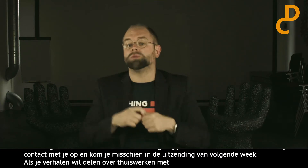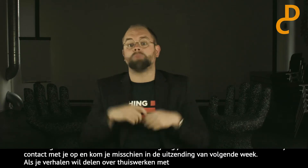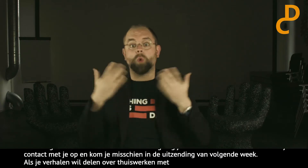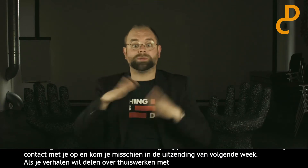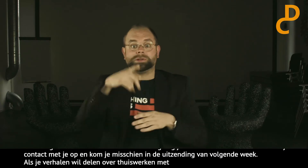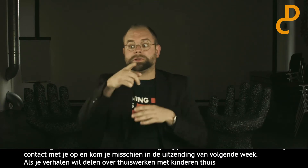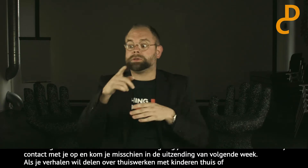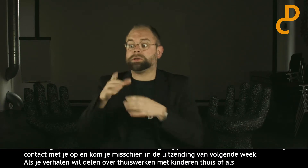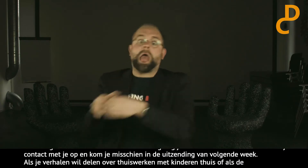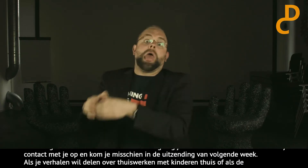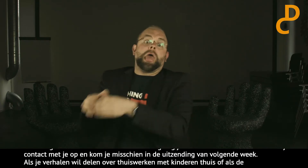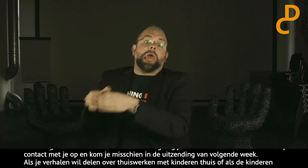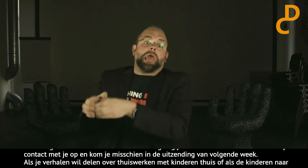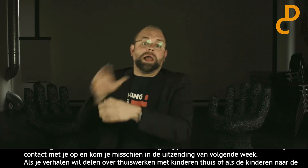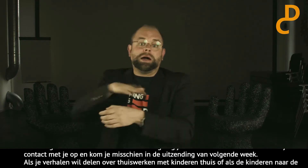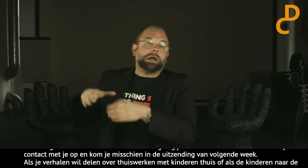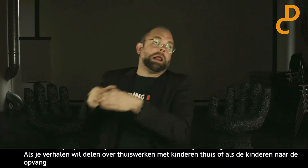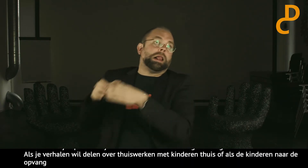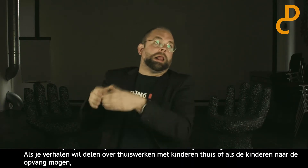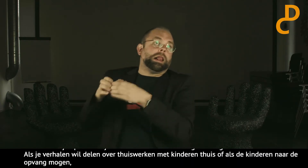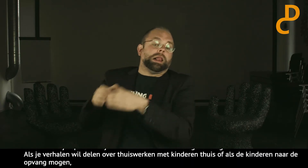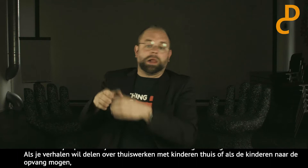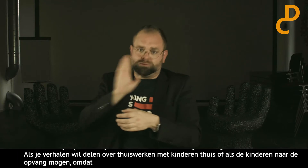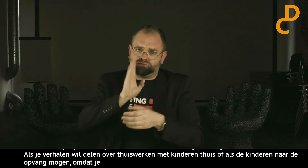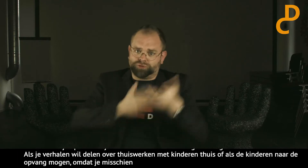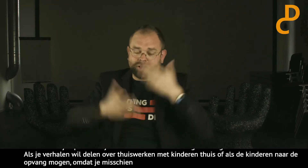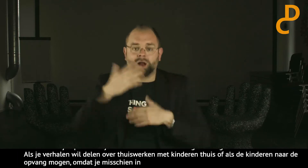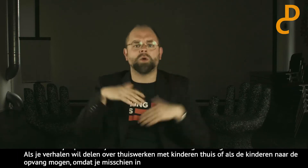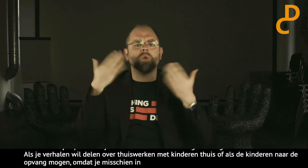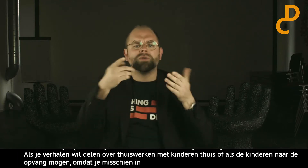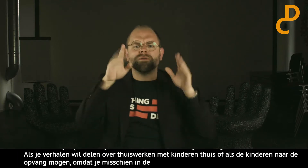iemand werkt in de zorg. Of misschien denk je inmiddels dat je je kinderen achter het behang wil plakken.